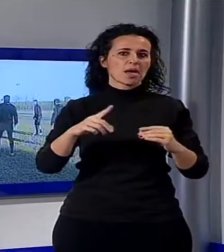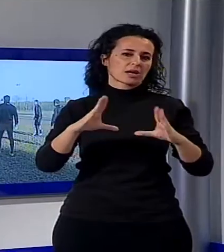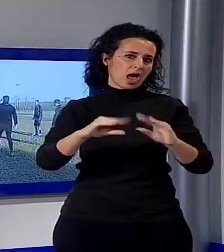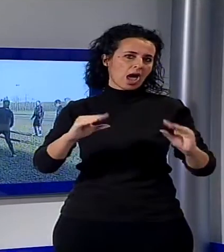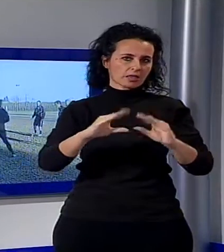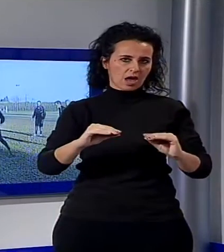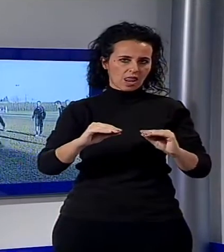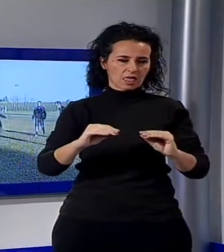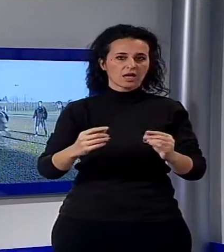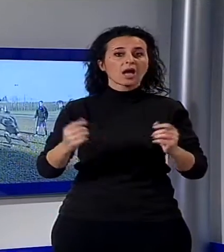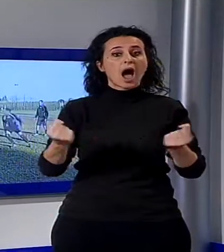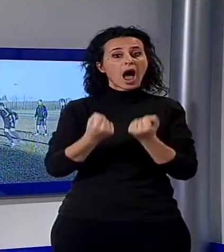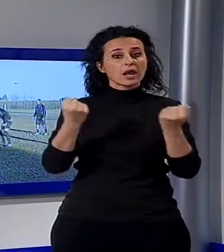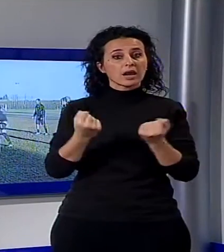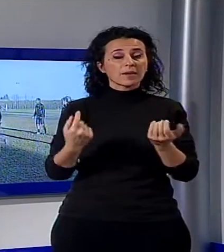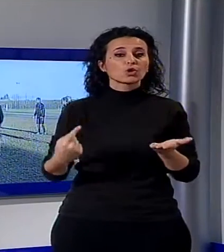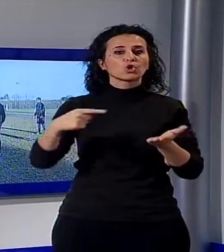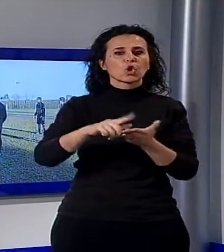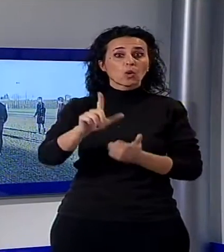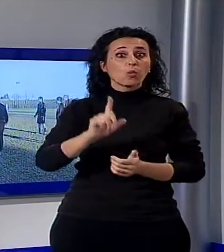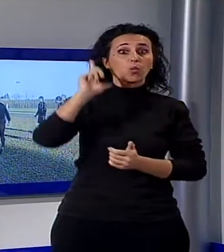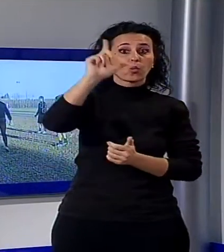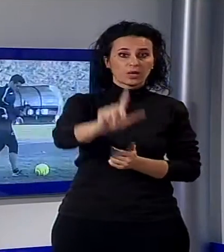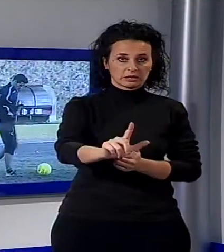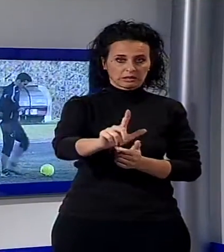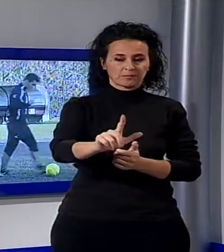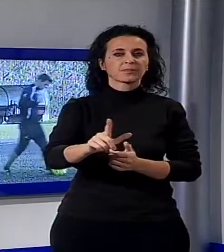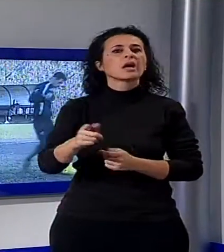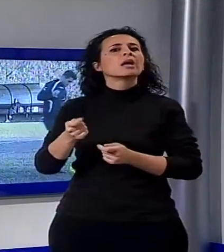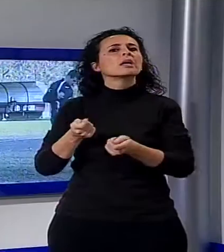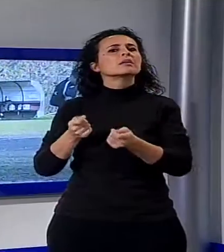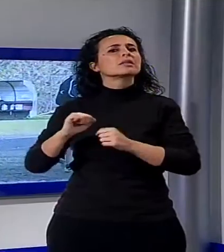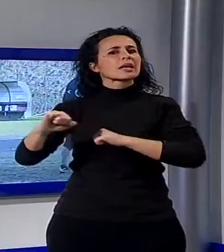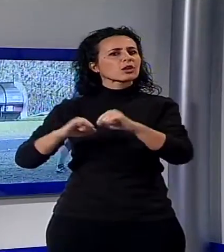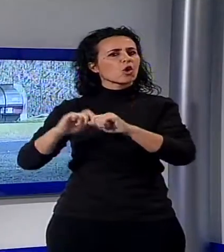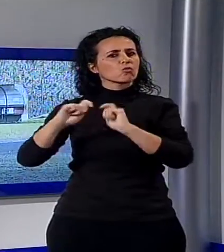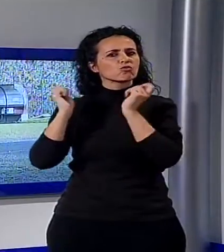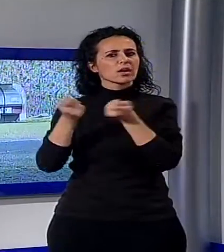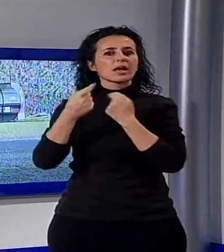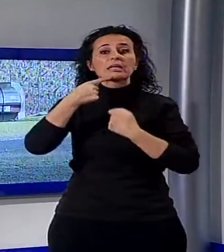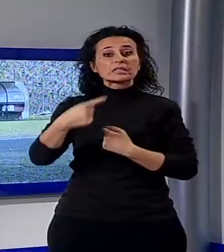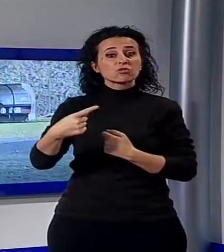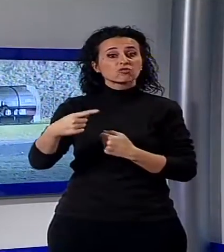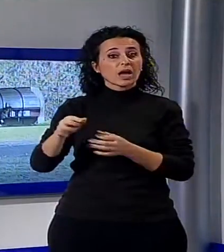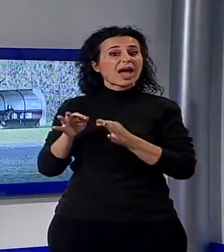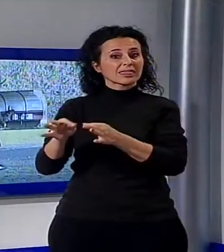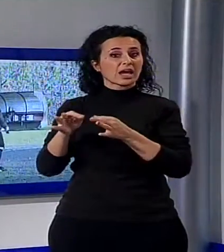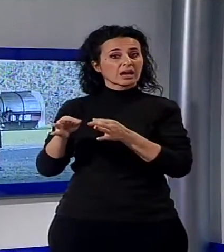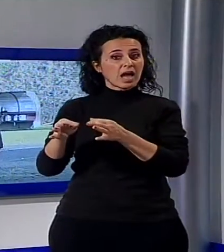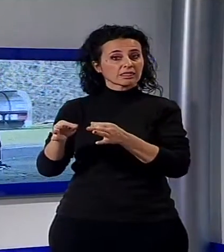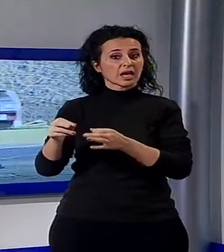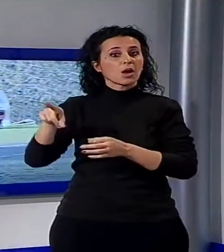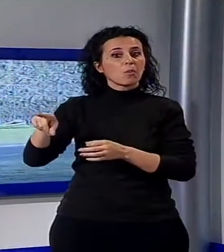allenamenti solo lunedì. Il direttore generale Galli smentisce le voci su una possibile partenza dell'attaccante romano.